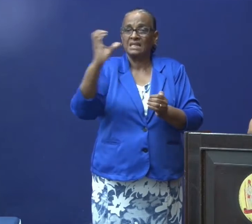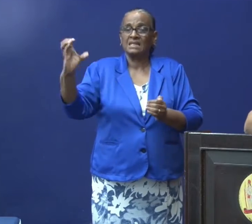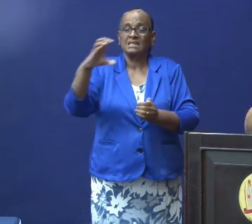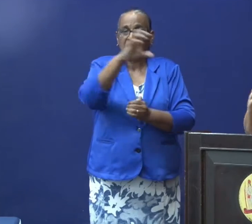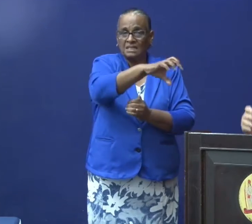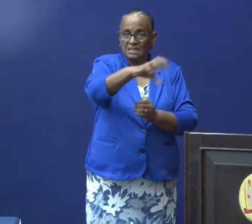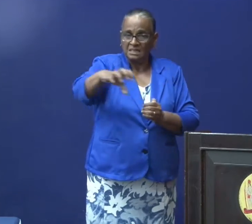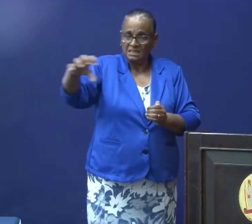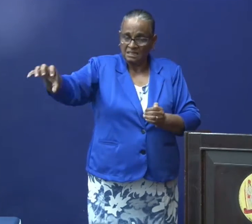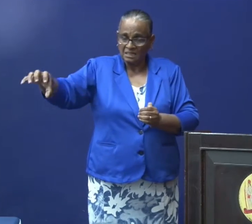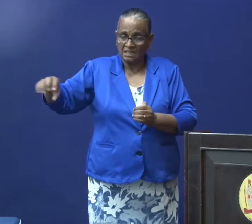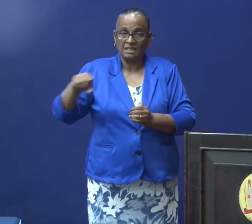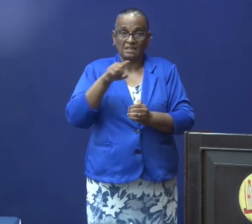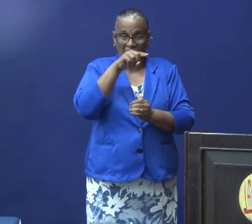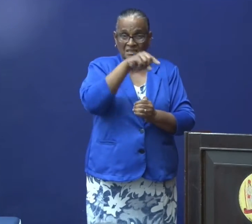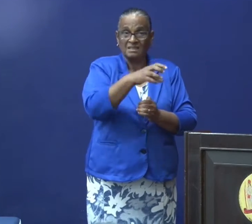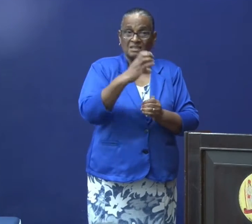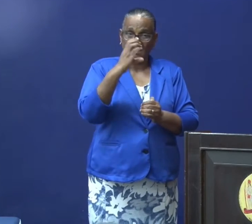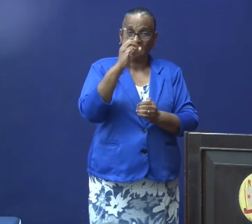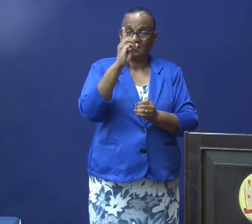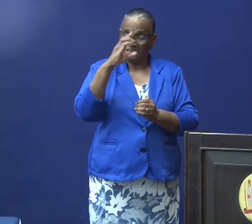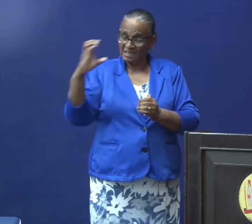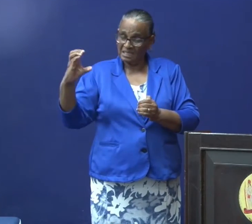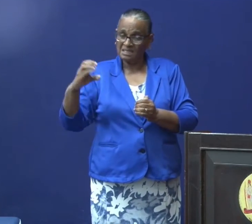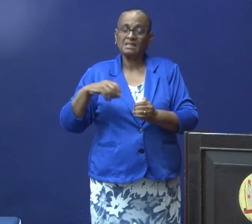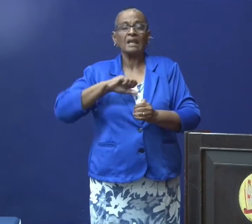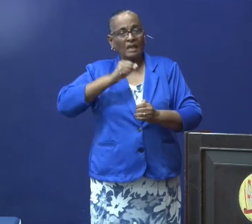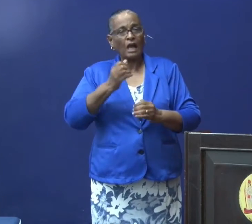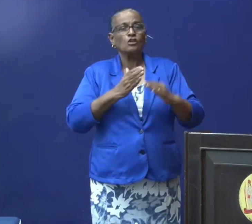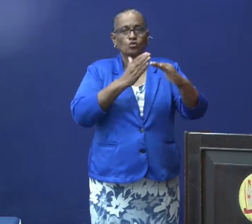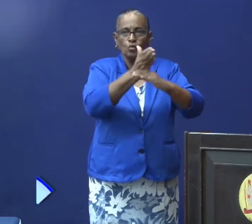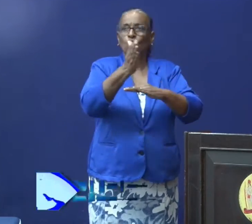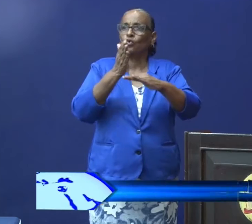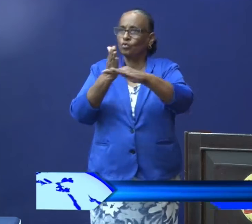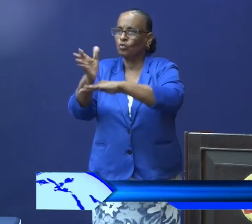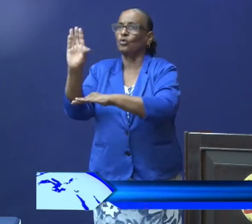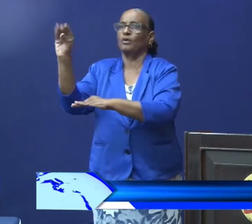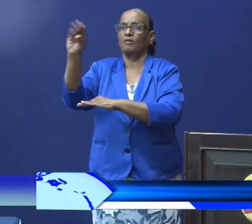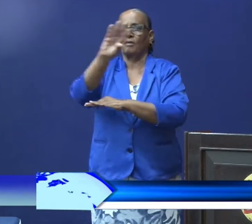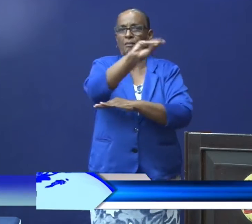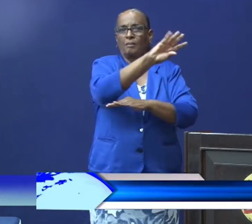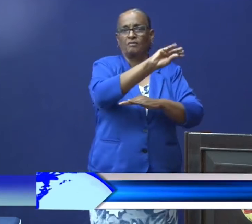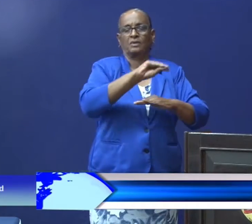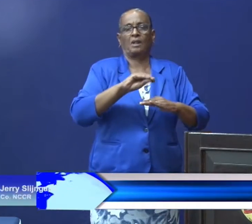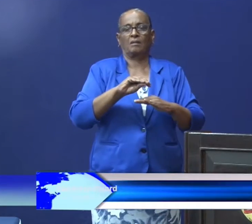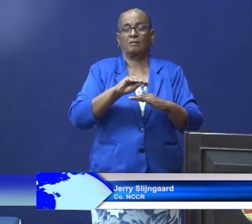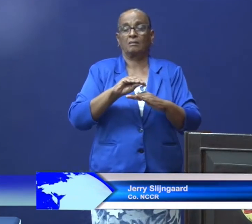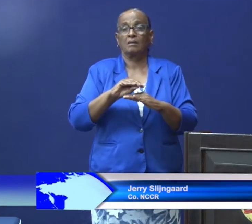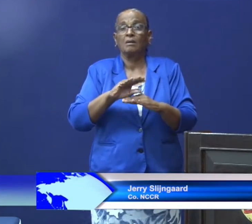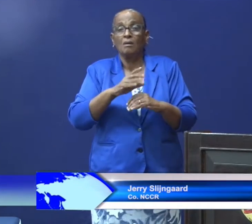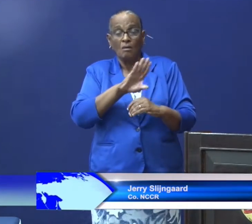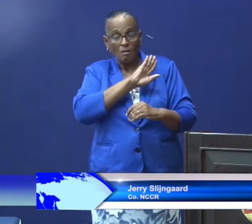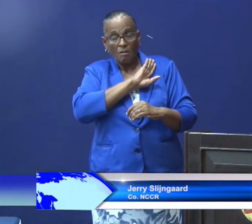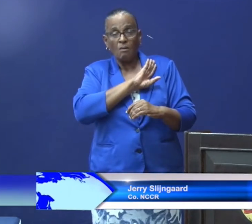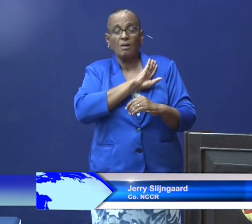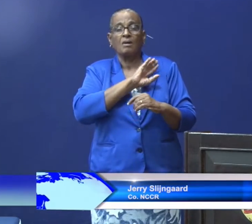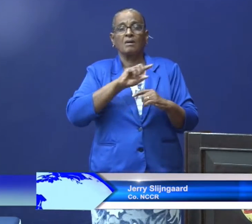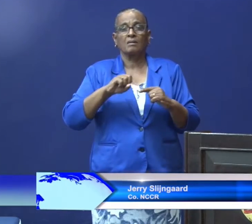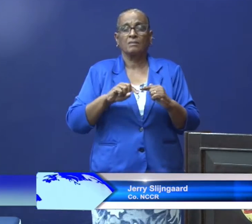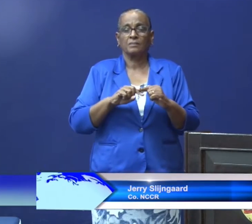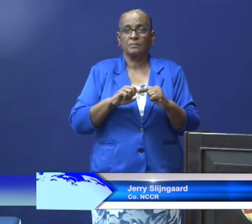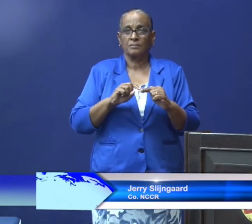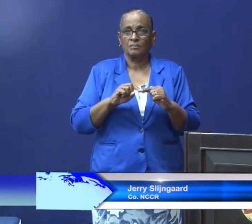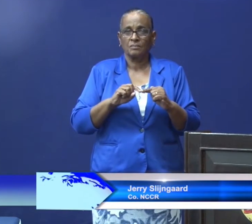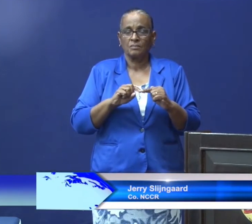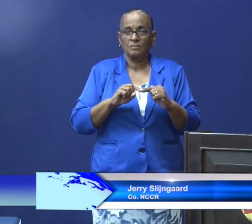zodat zij dus dit kunnen doorcommuniceren. Verder zijn we bezig met een